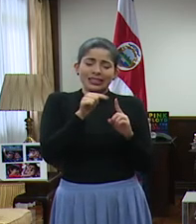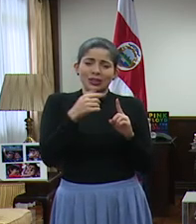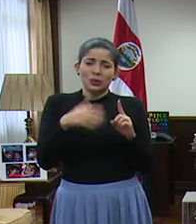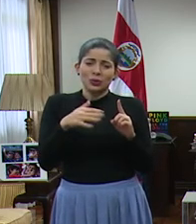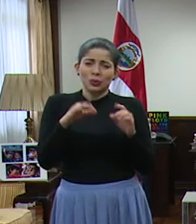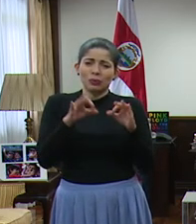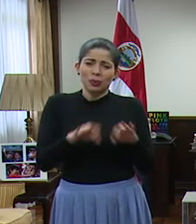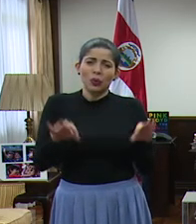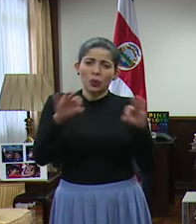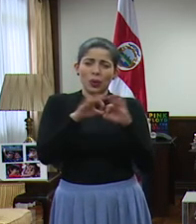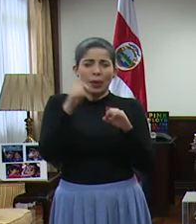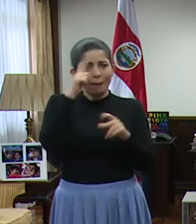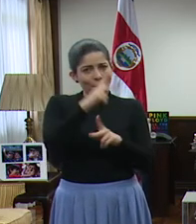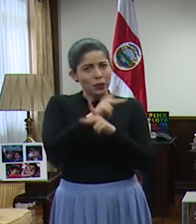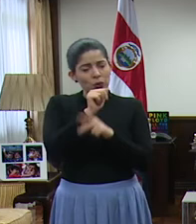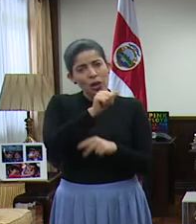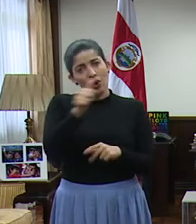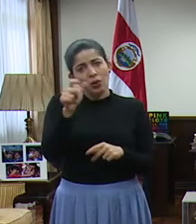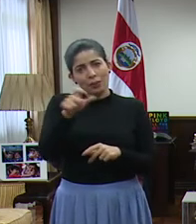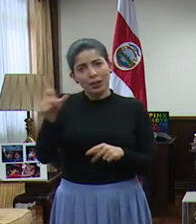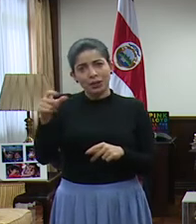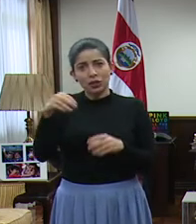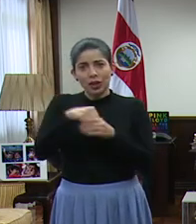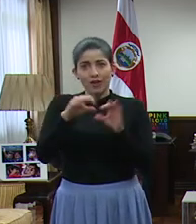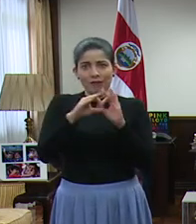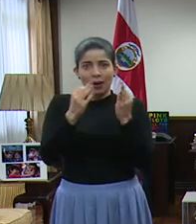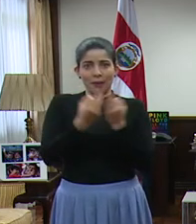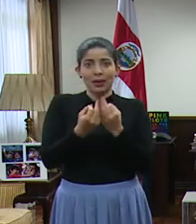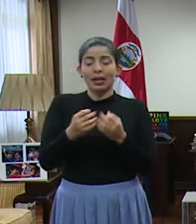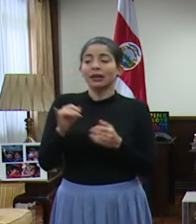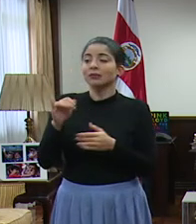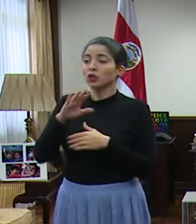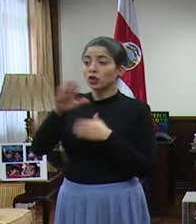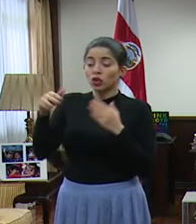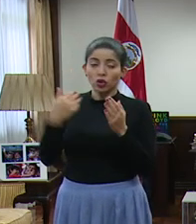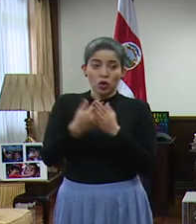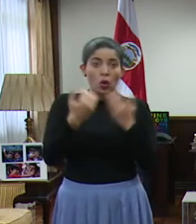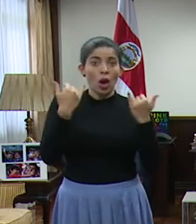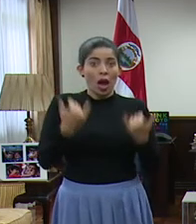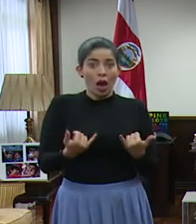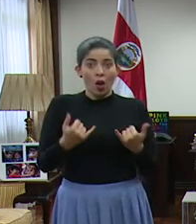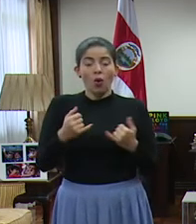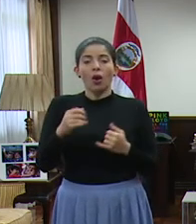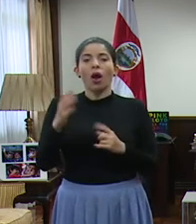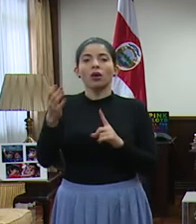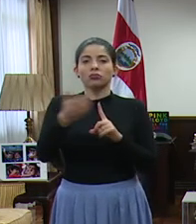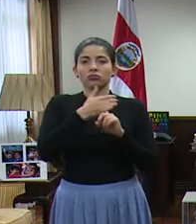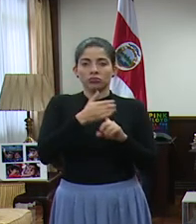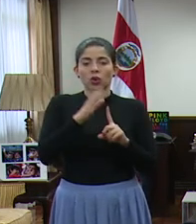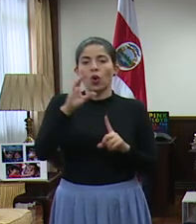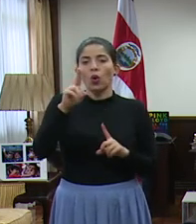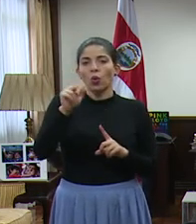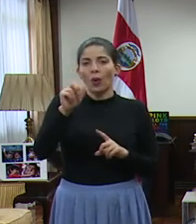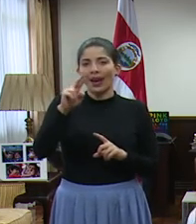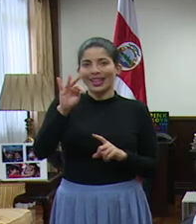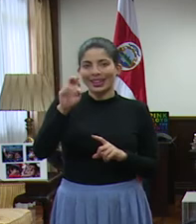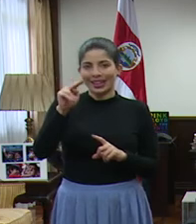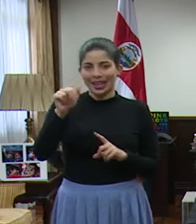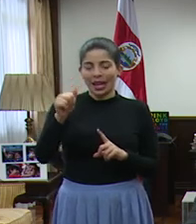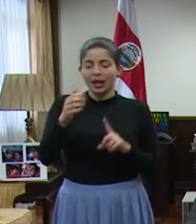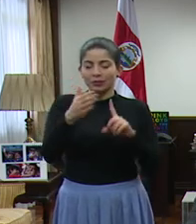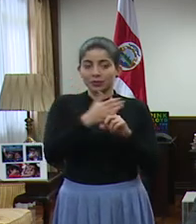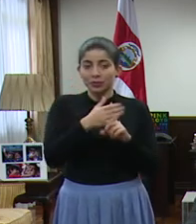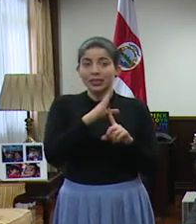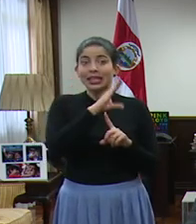importante para proteger a otros miembros de la familia. Esos 112 están hoy en cuarentena. En cuarentena. Exacto. Y a la